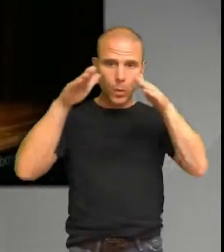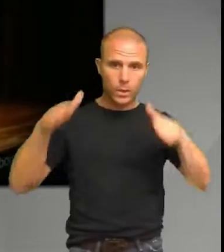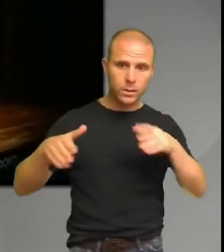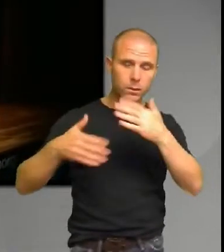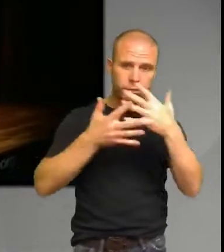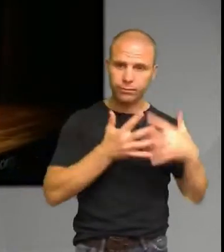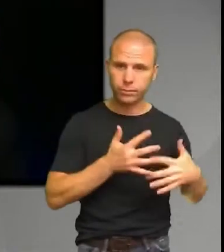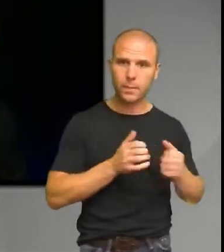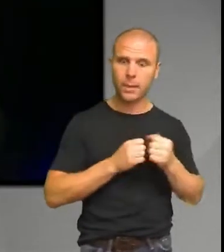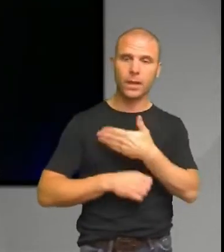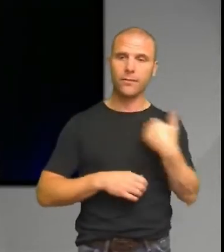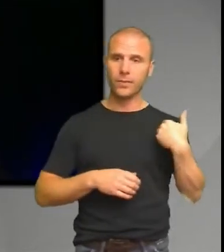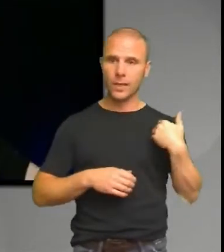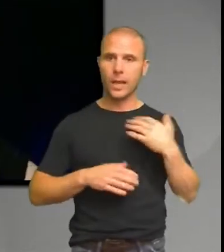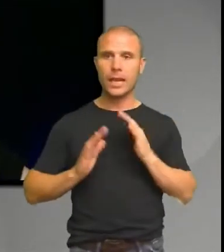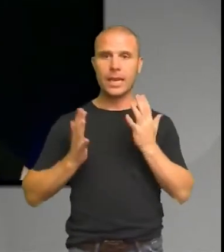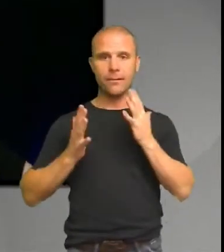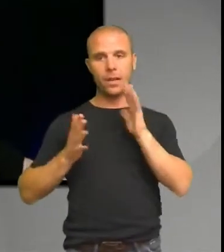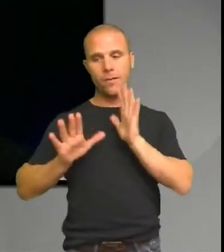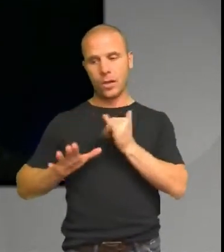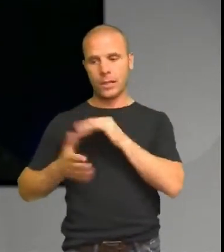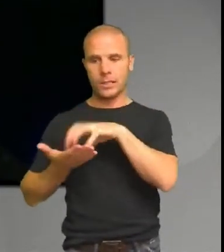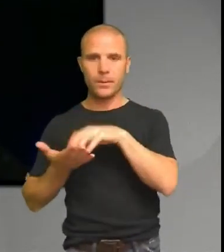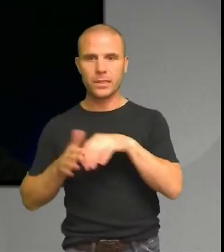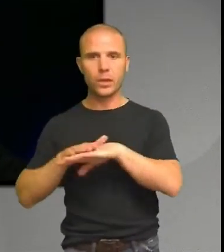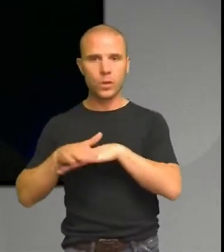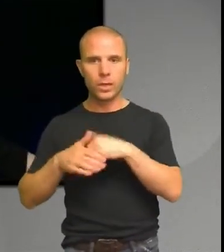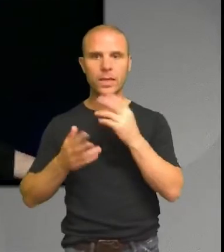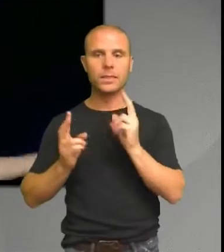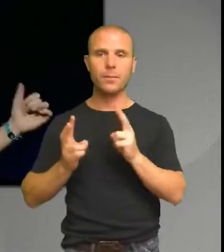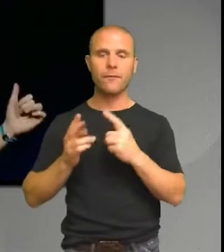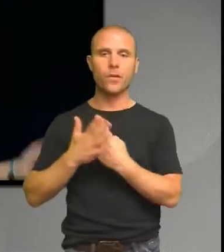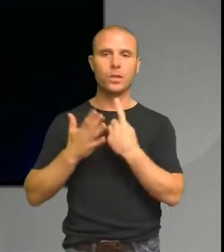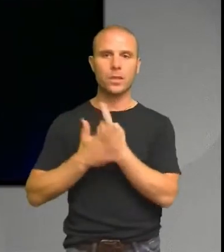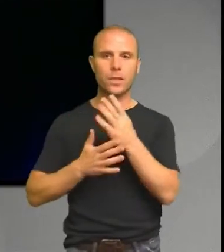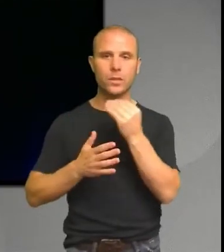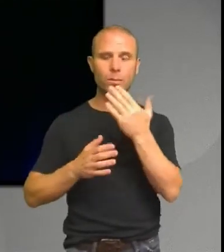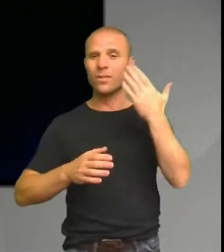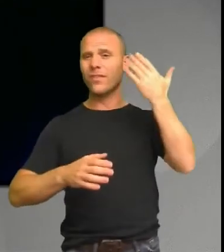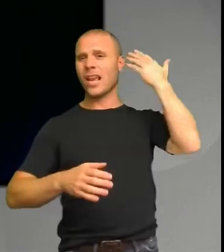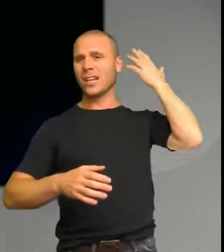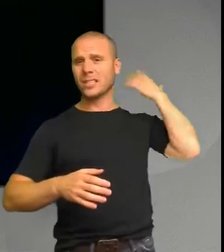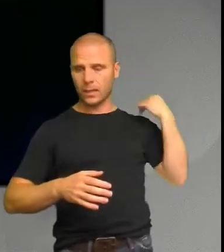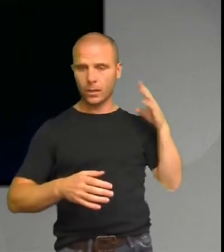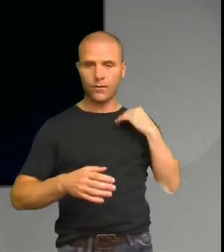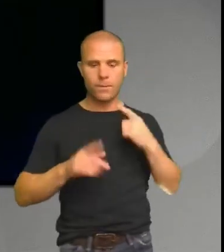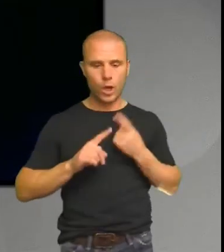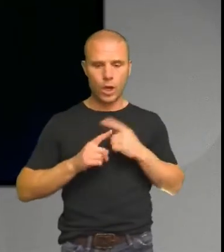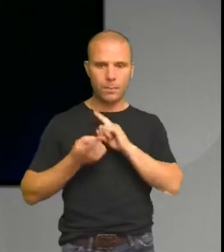samhälle som är grundat på samma förutsättningar som när vi klättrade ner ur träden. Vi grundar samhället